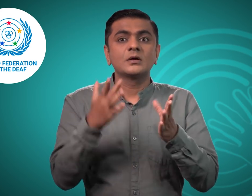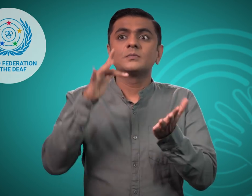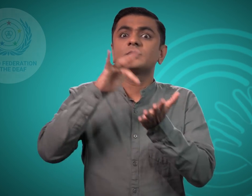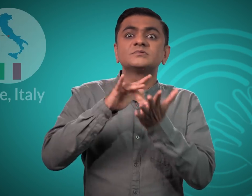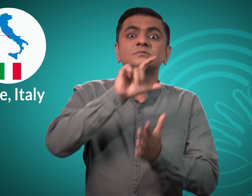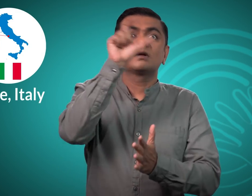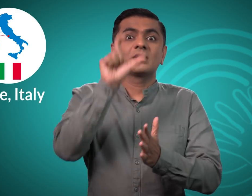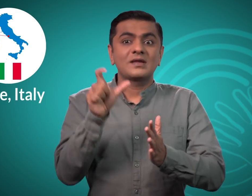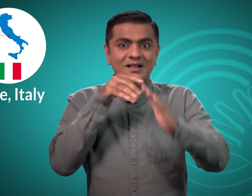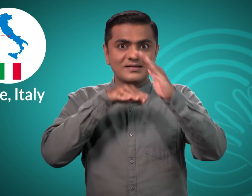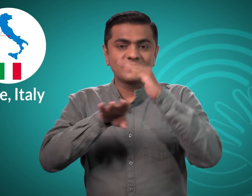थी।